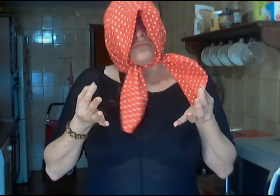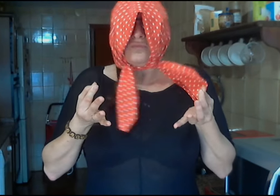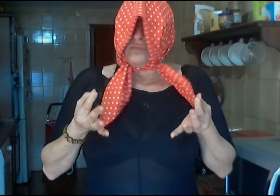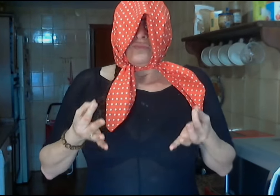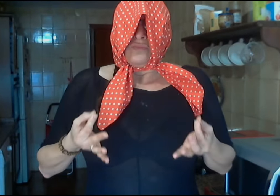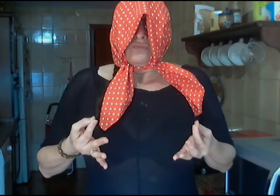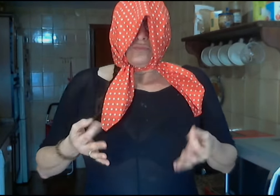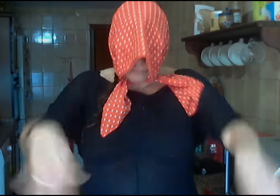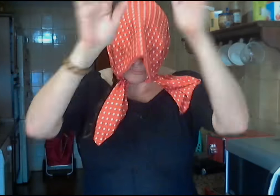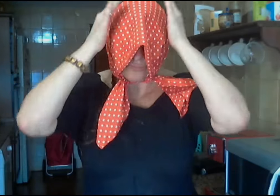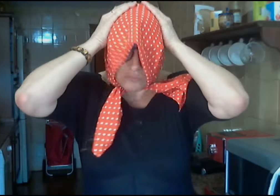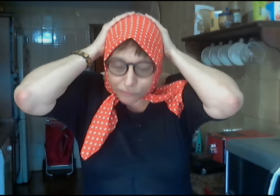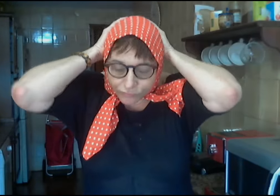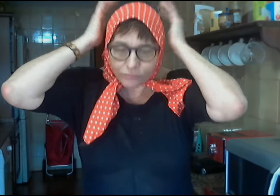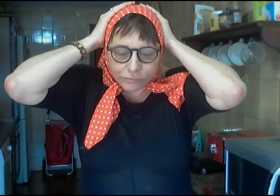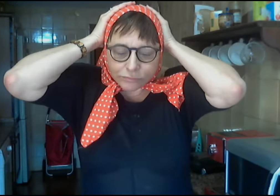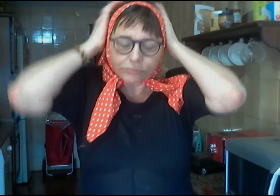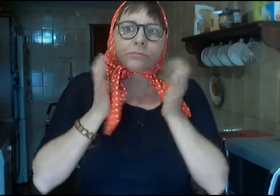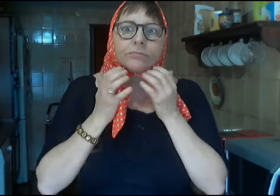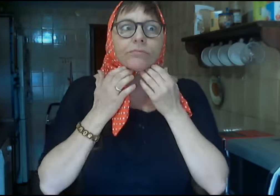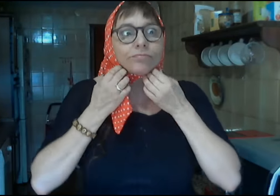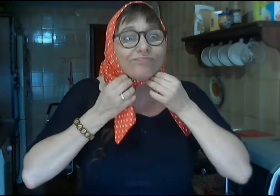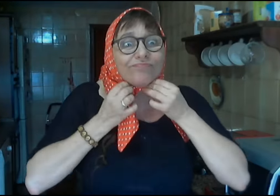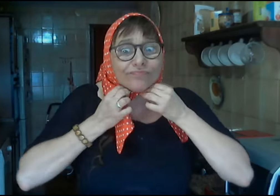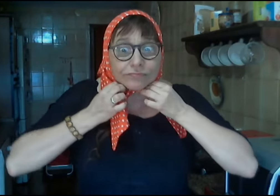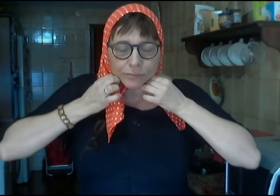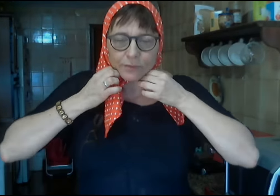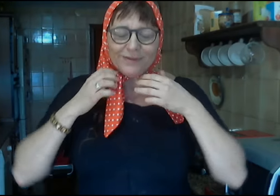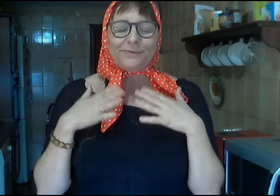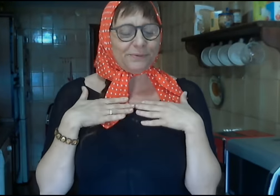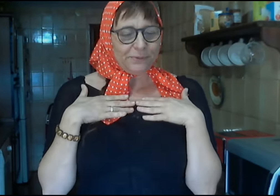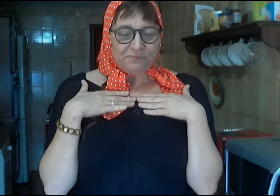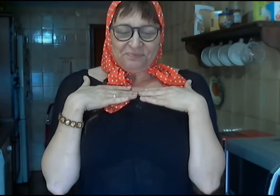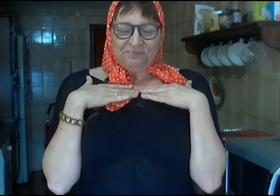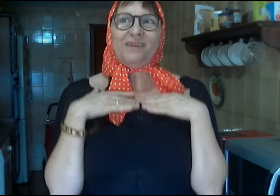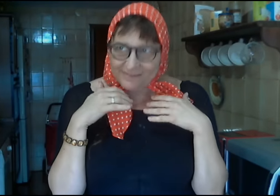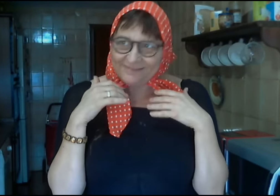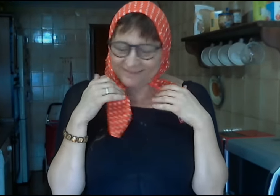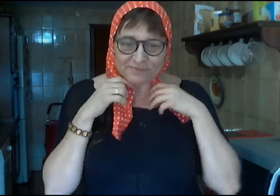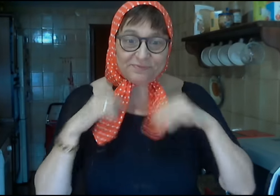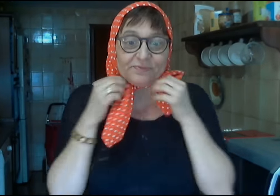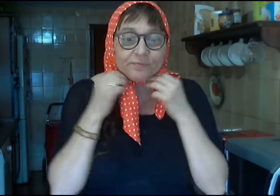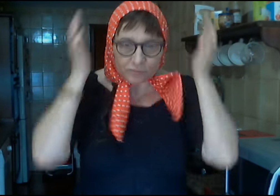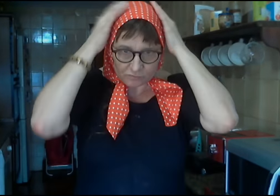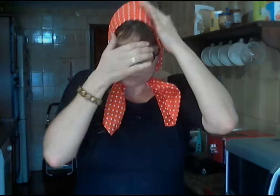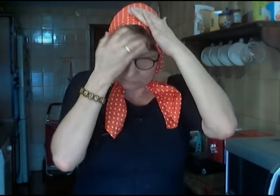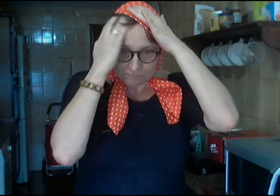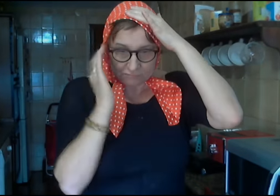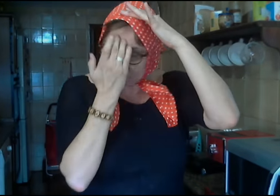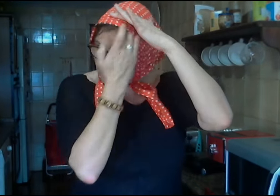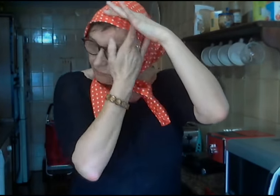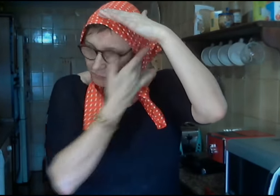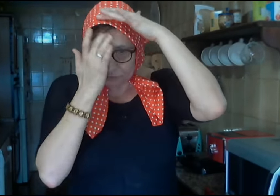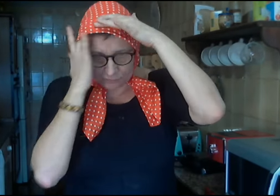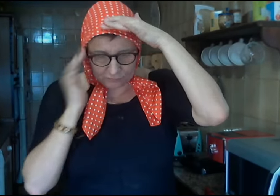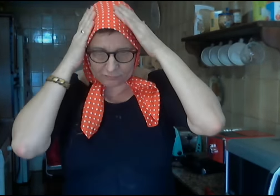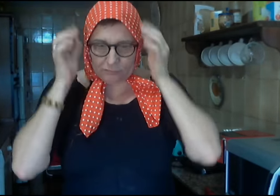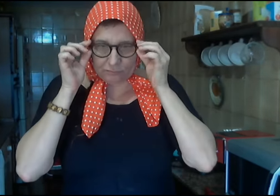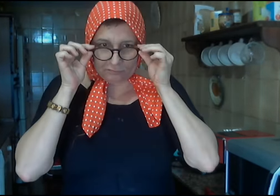despejado en Cantabria. El País Vasco mañana se a repetir la situación. Con cielos más tranquilos cuanto más al este. con grandes claros sobre todo en las costas mediterráneas. Algunas nubes en las Islas Canarias. Nubes poco